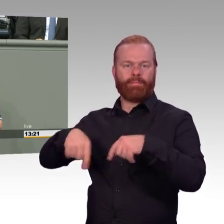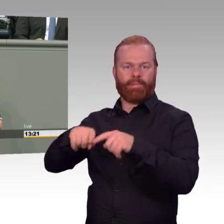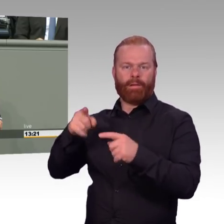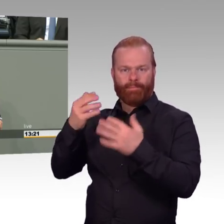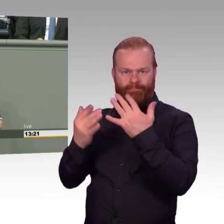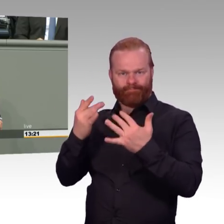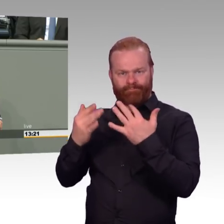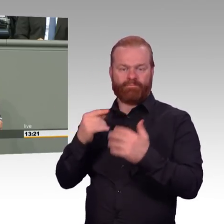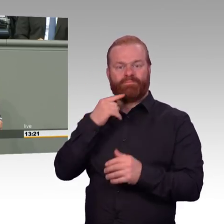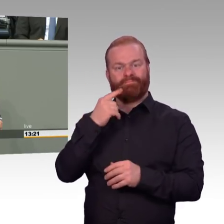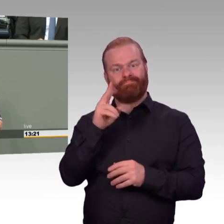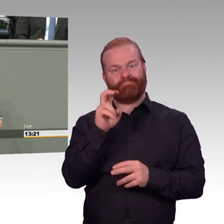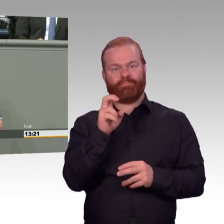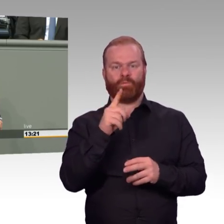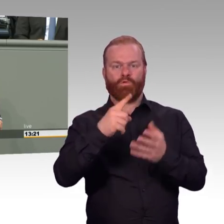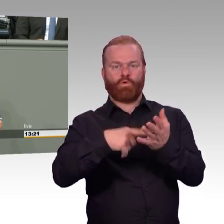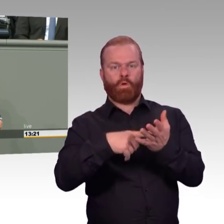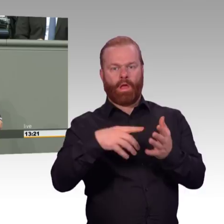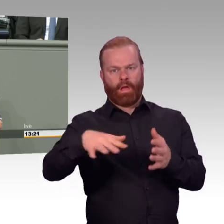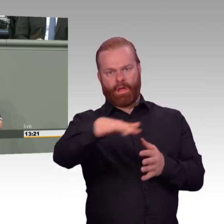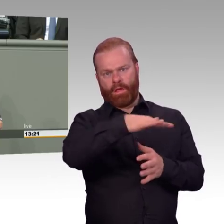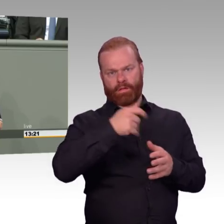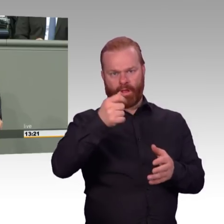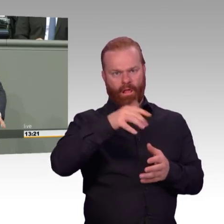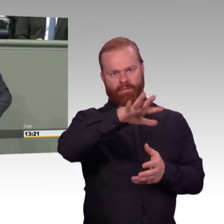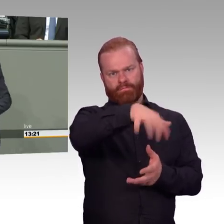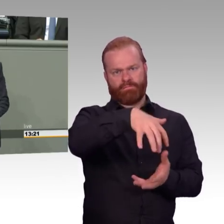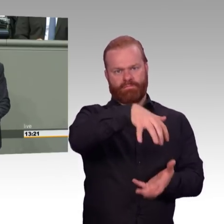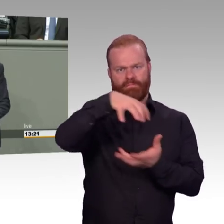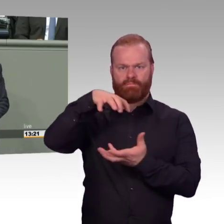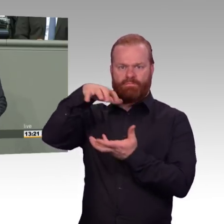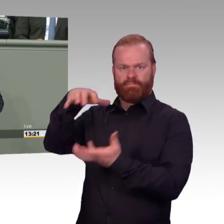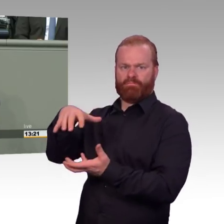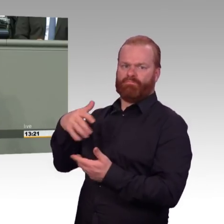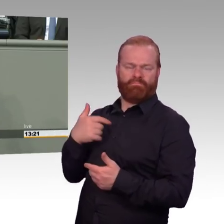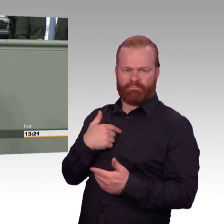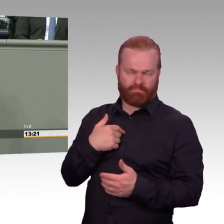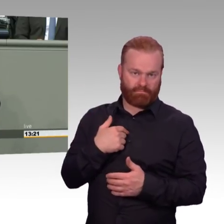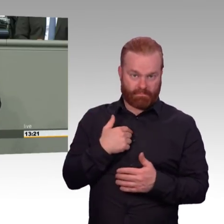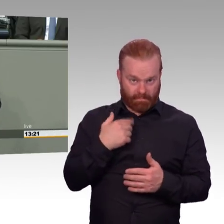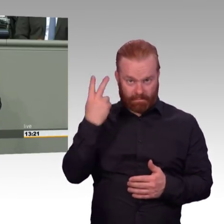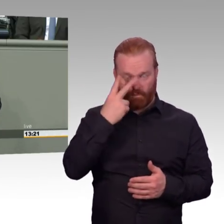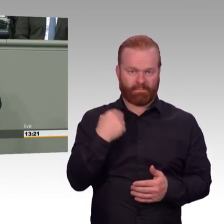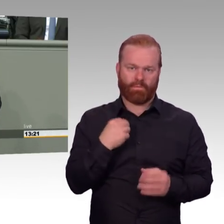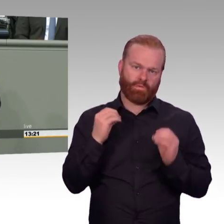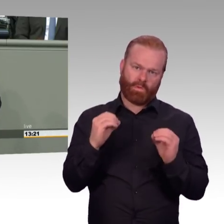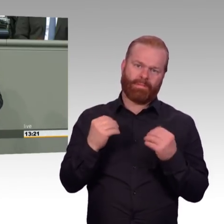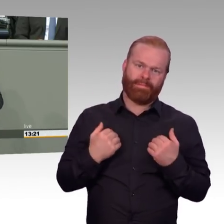ihrer Genehmigung, alle Parteien der Industriestaaten, ob rechts oder links, werden die CO2-Erderwärmungstheorie übernehmen. Dies ist